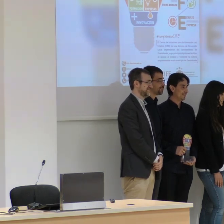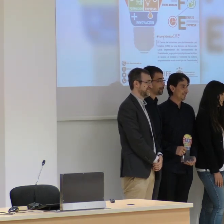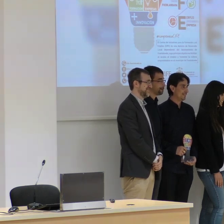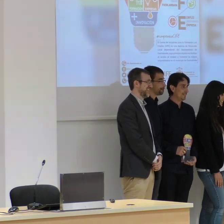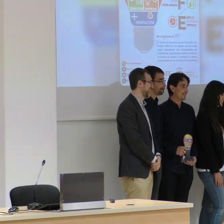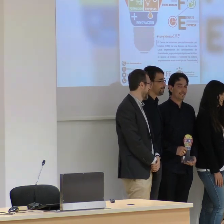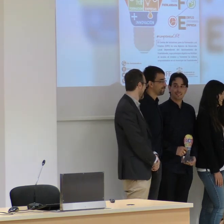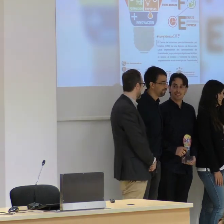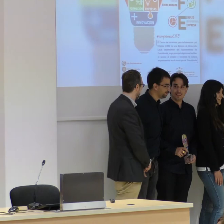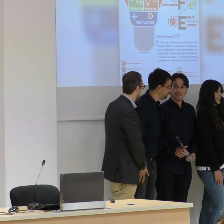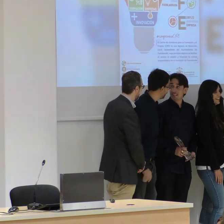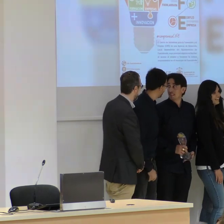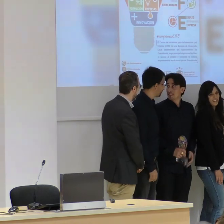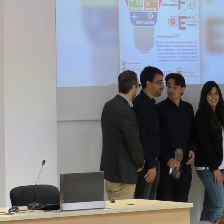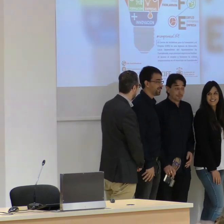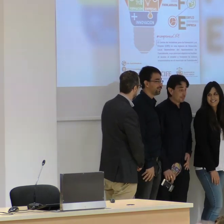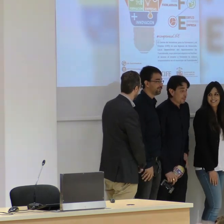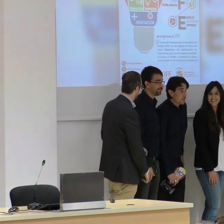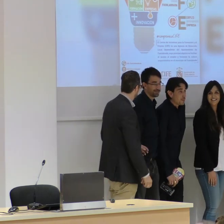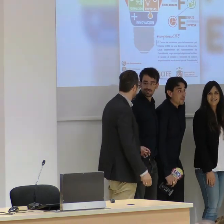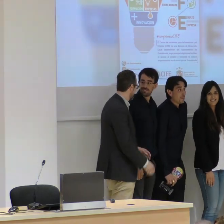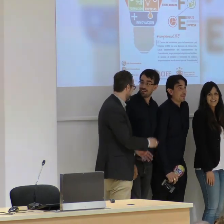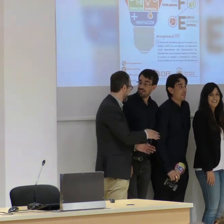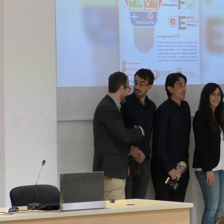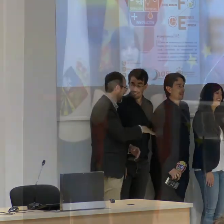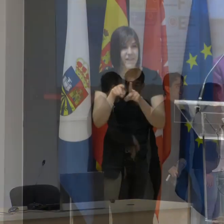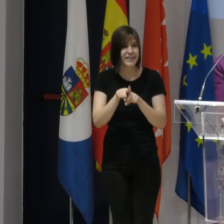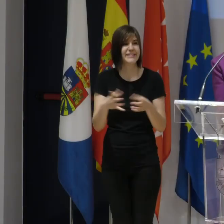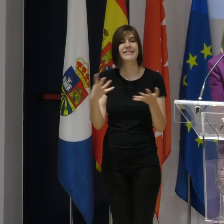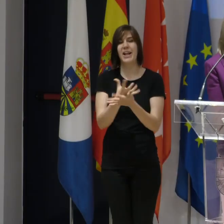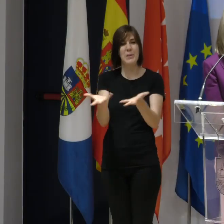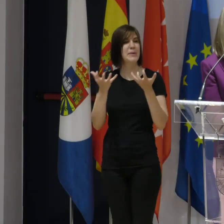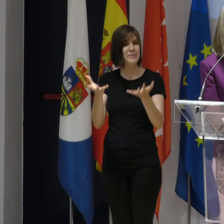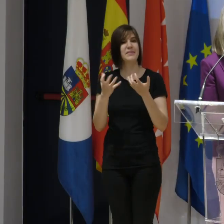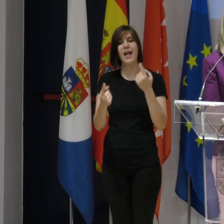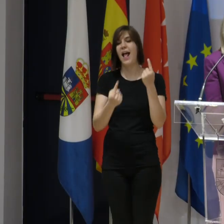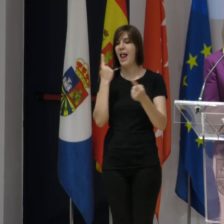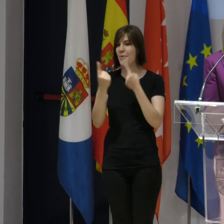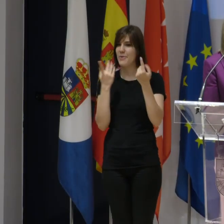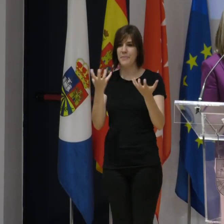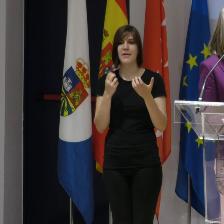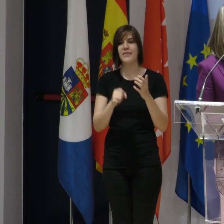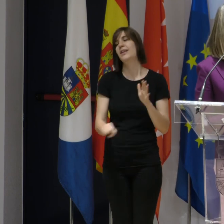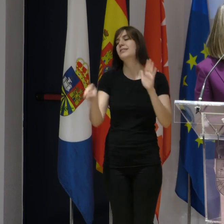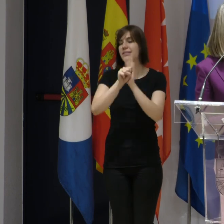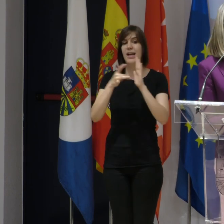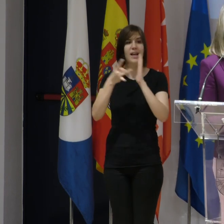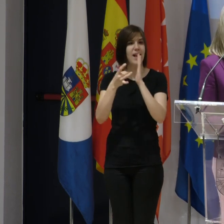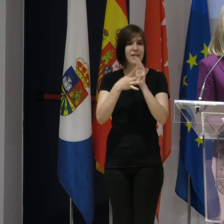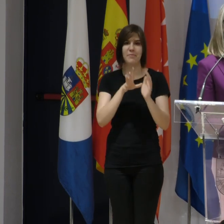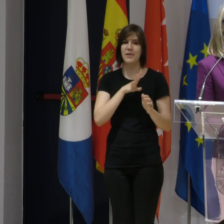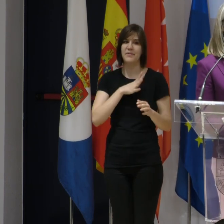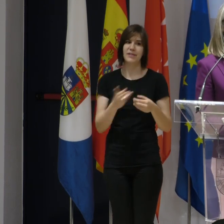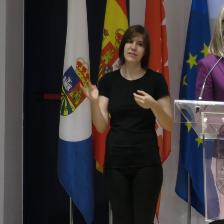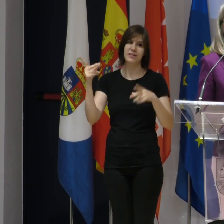Bueno, estupendo. No sé si a alguien les ha fotografiado tanto como hoy, pero por favor, todos los premiados, todos los que han tenido alguna mención, el sello de calidad, que suban arriba